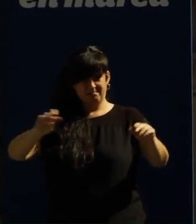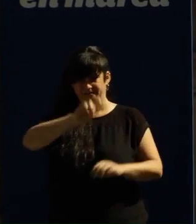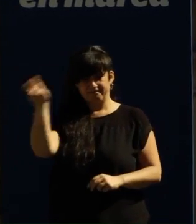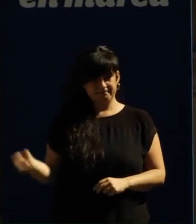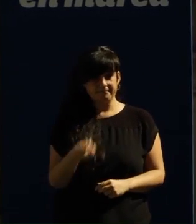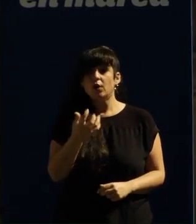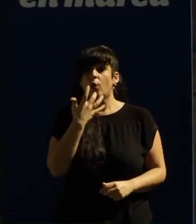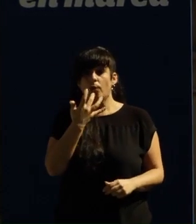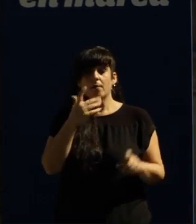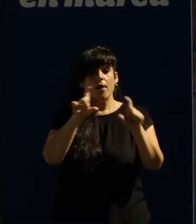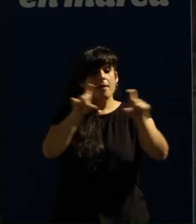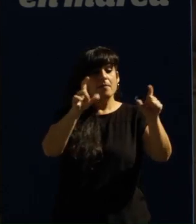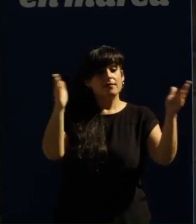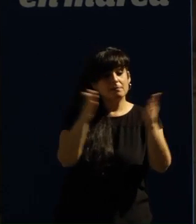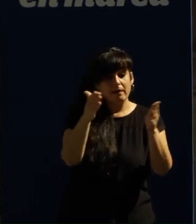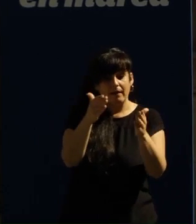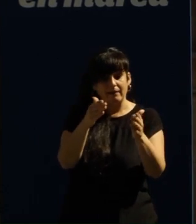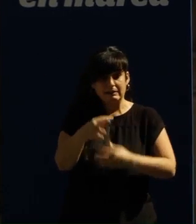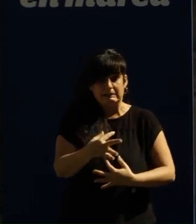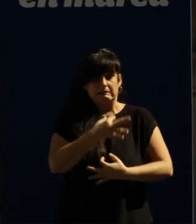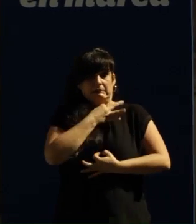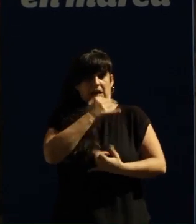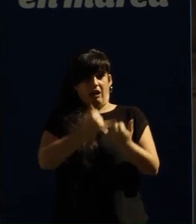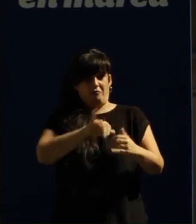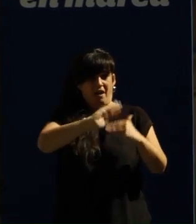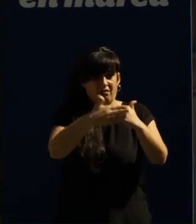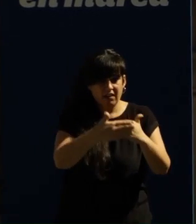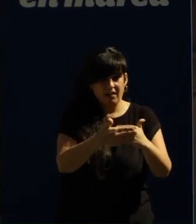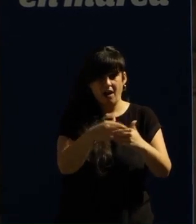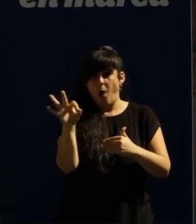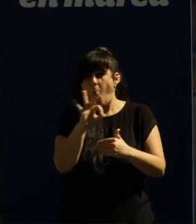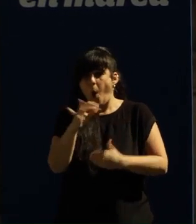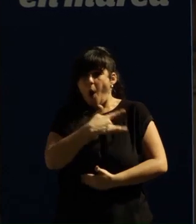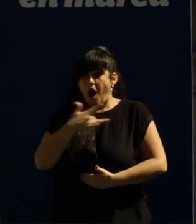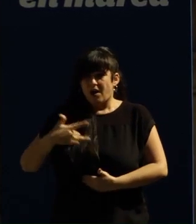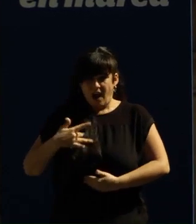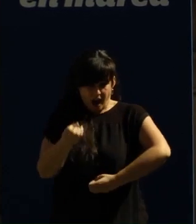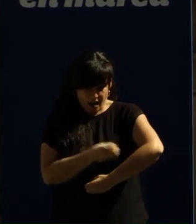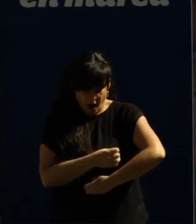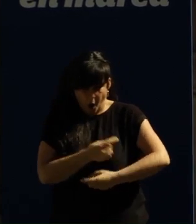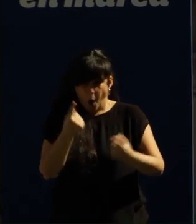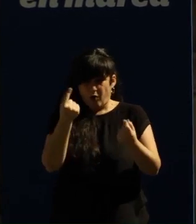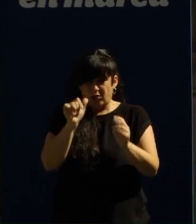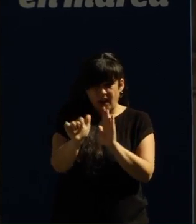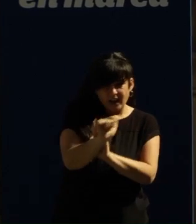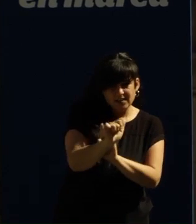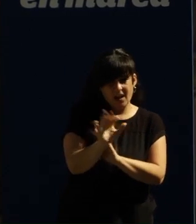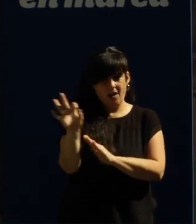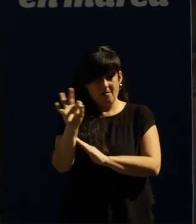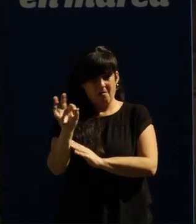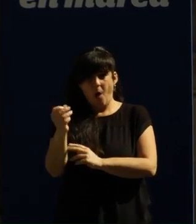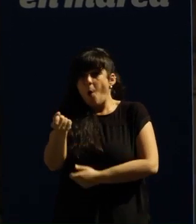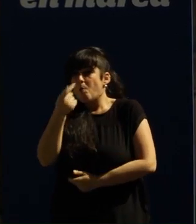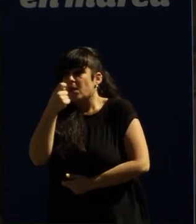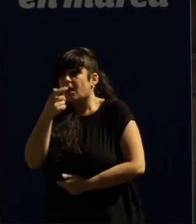os autónomos e pequenas empresas que pechan A destrucción das caixas de forros Os enfermos de patite C que morren por non ter acesos medicamentos As